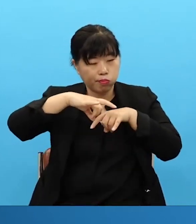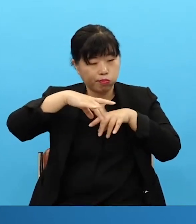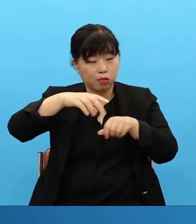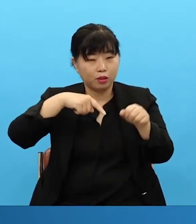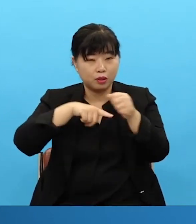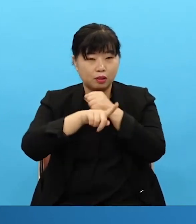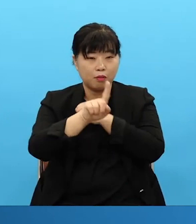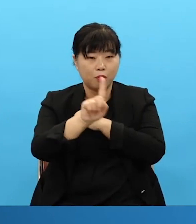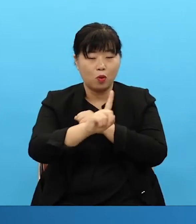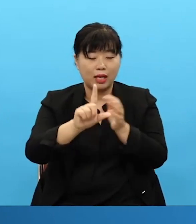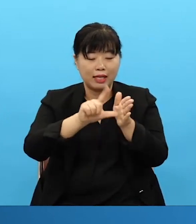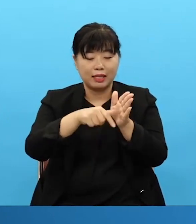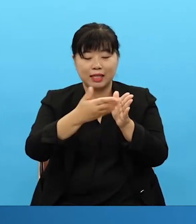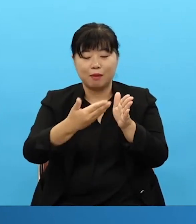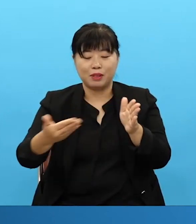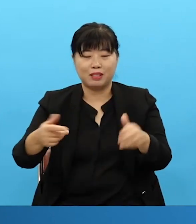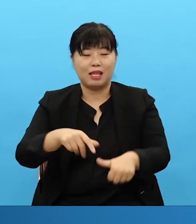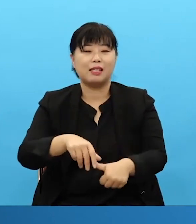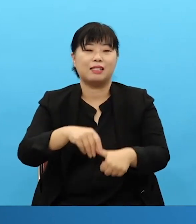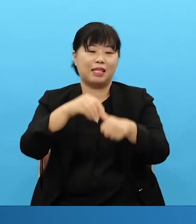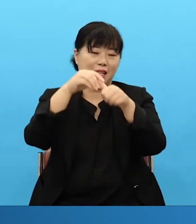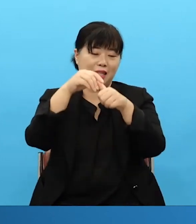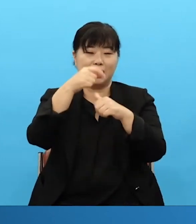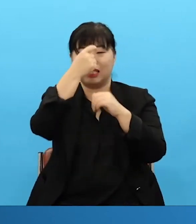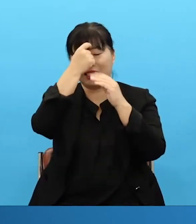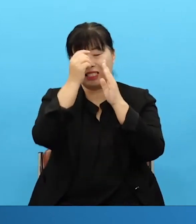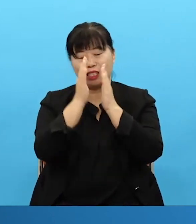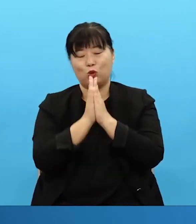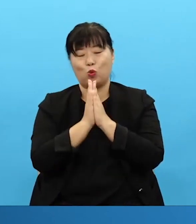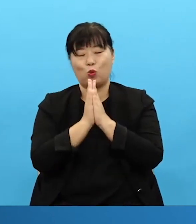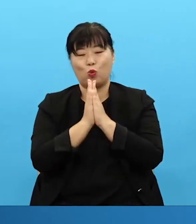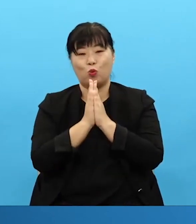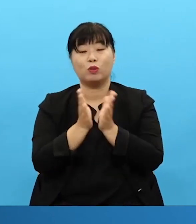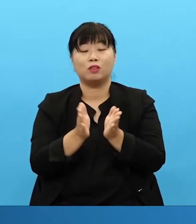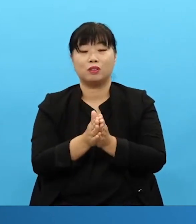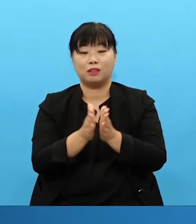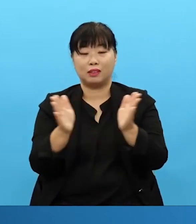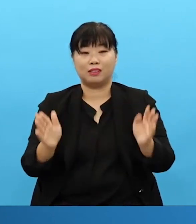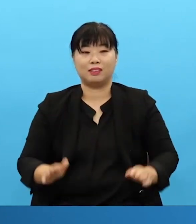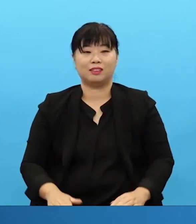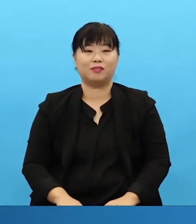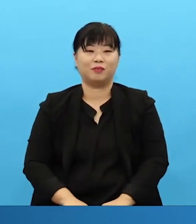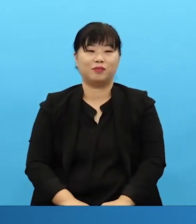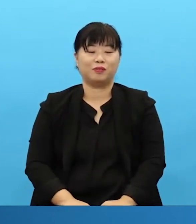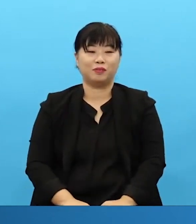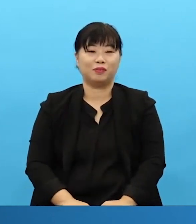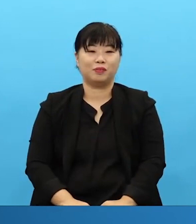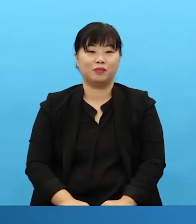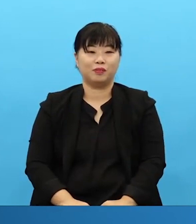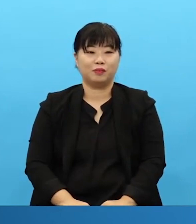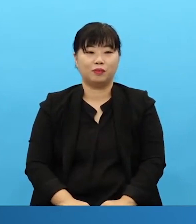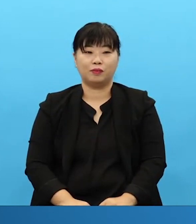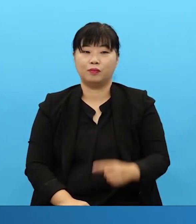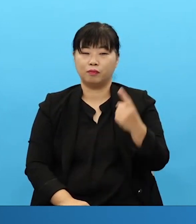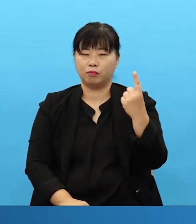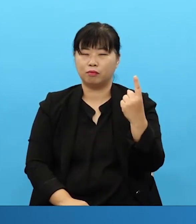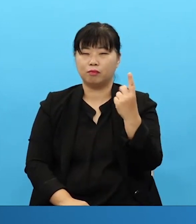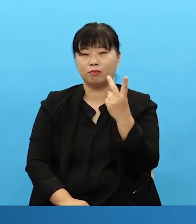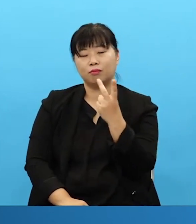antenna It's about saving the three 기도가 이렇게 연결되는 겁니다. this is how your prayer gets connected. 뭐 이 속에 다 들어있잖아요. 이 기도로 집중해서 여러분이 건강부터